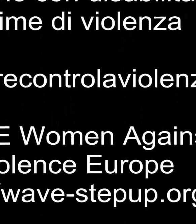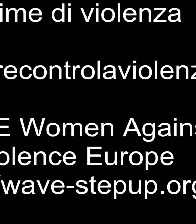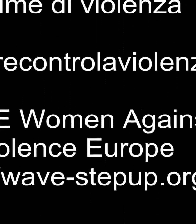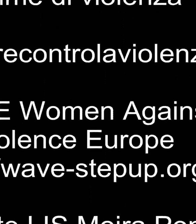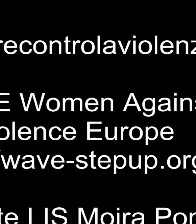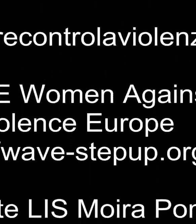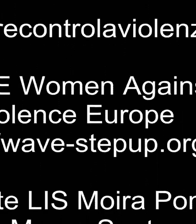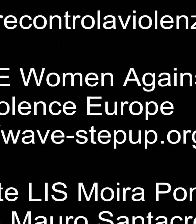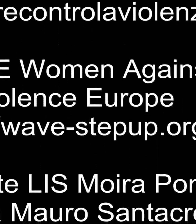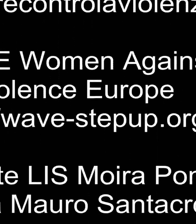www.direcontrolaviolenza.it